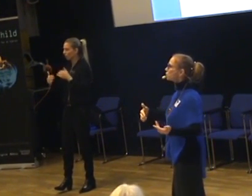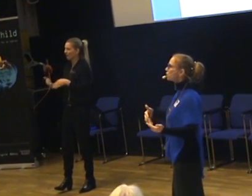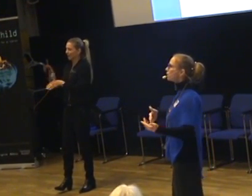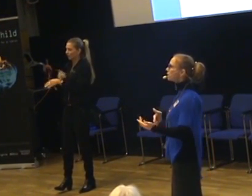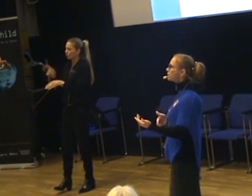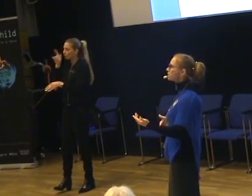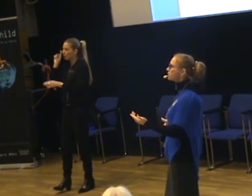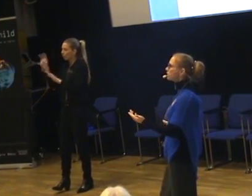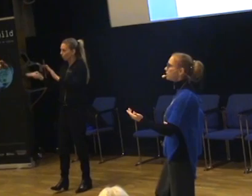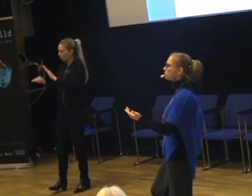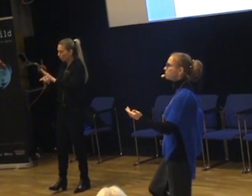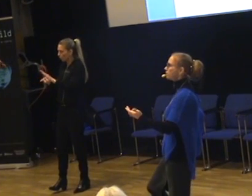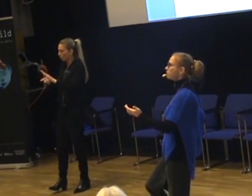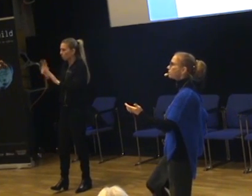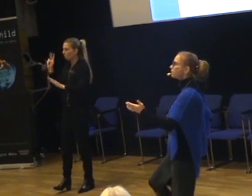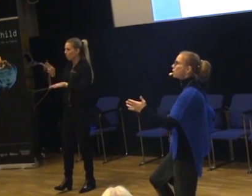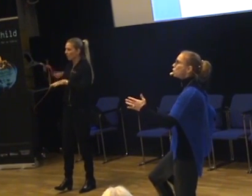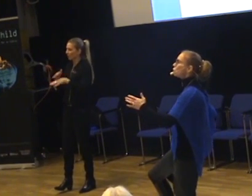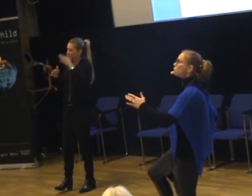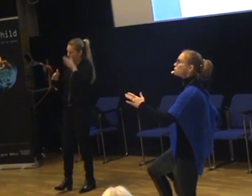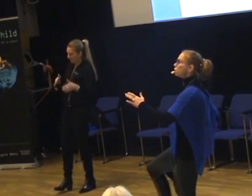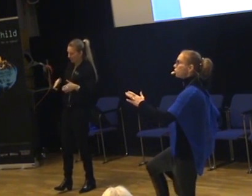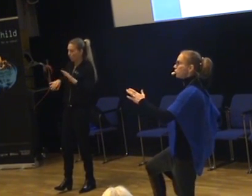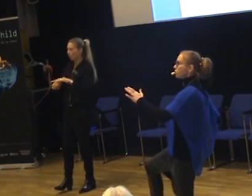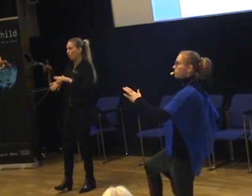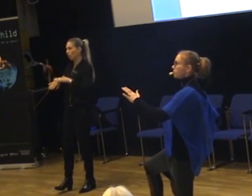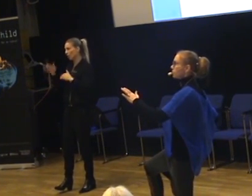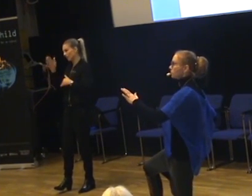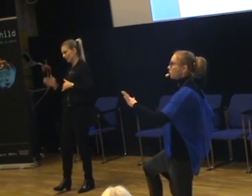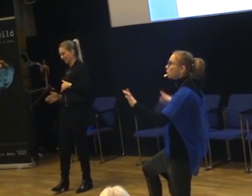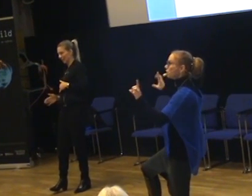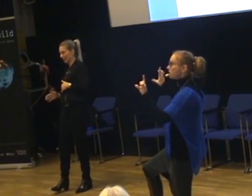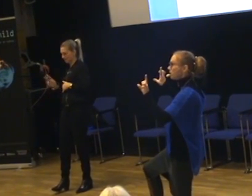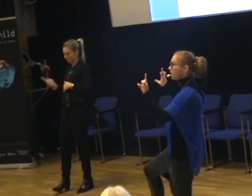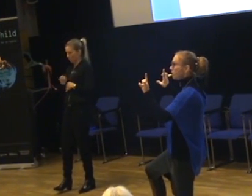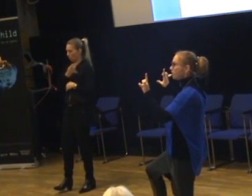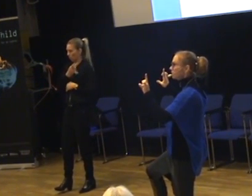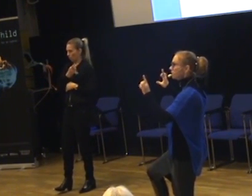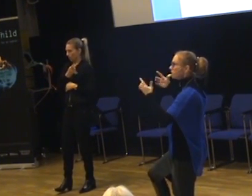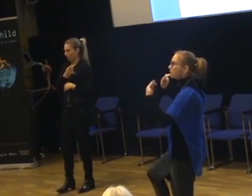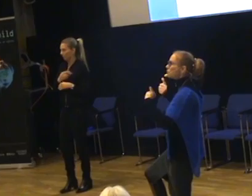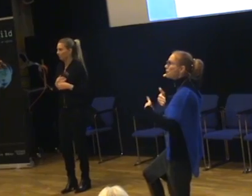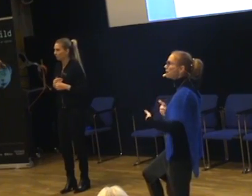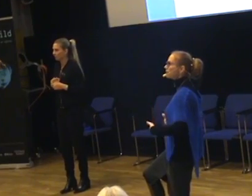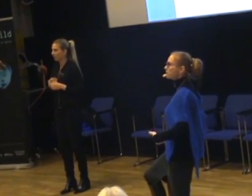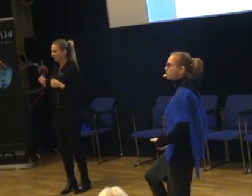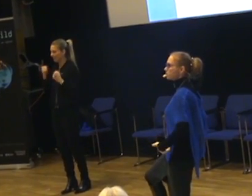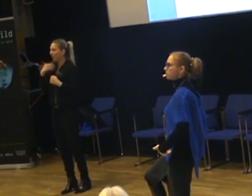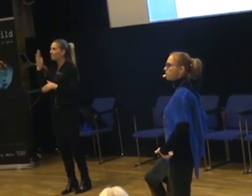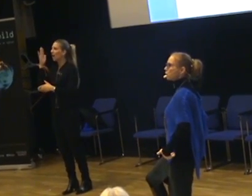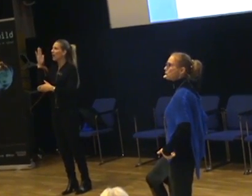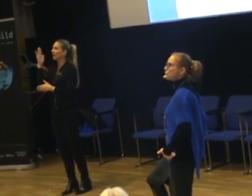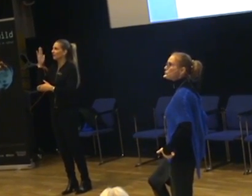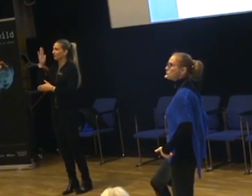Och de måste göra vänster sida. Och de måste göra höger sida. Och det viktiga här är balansen.